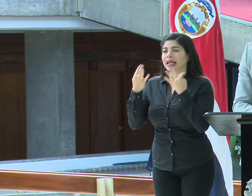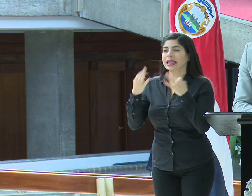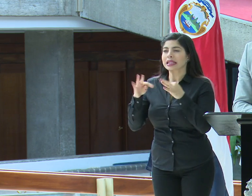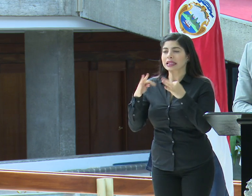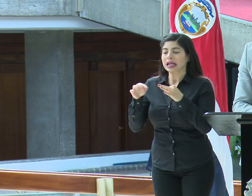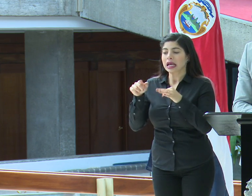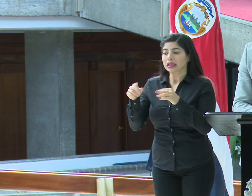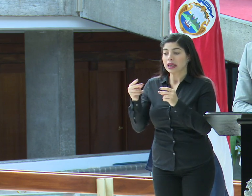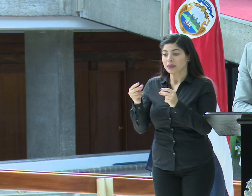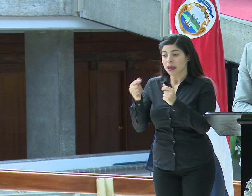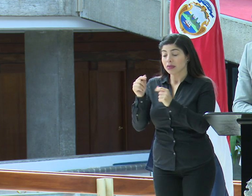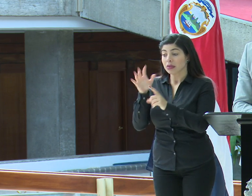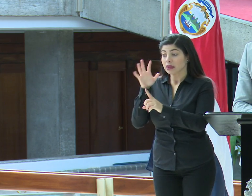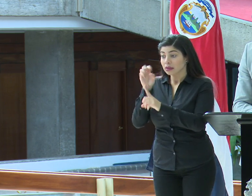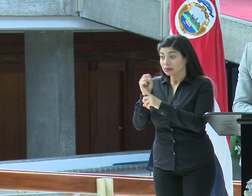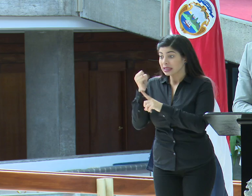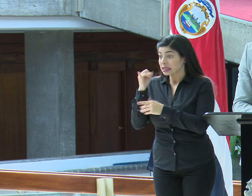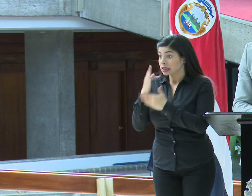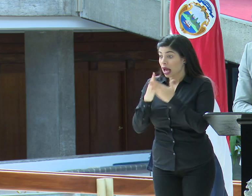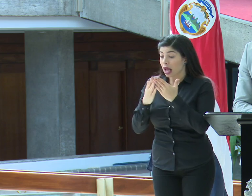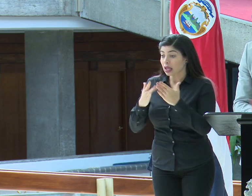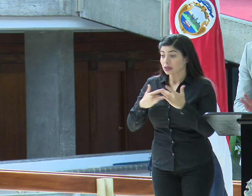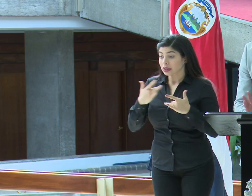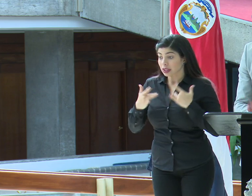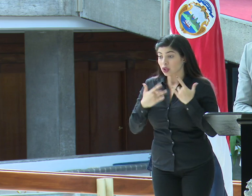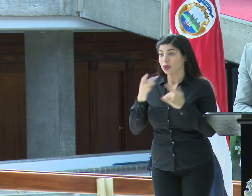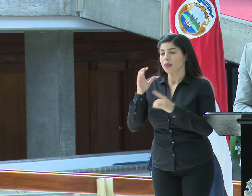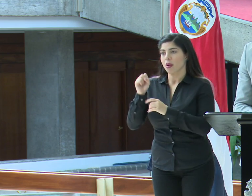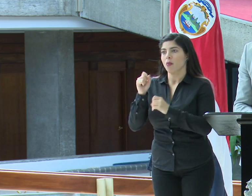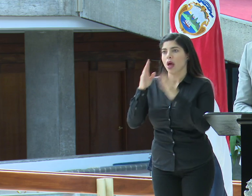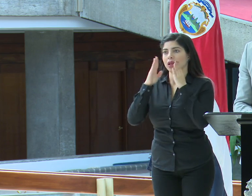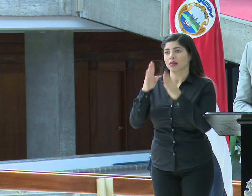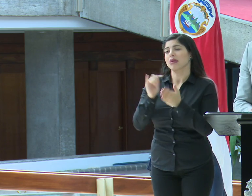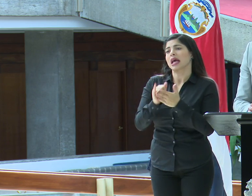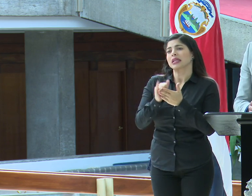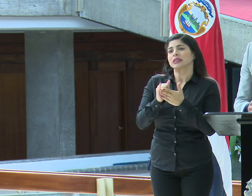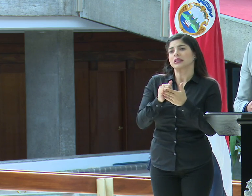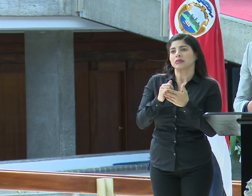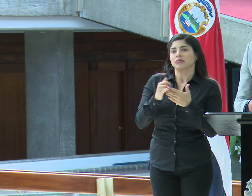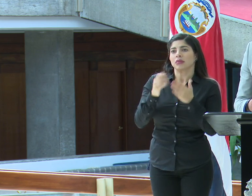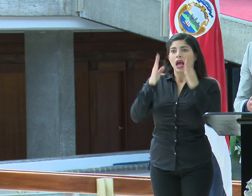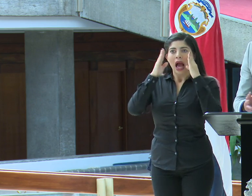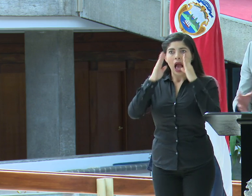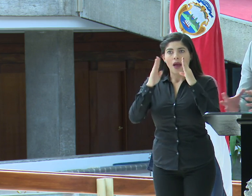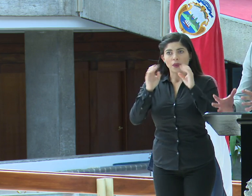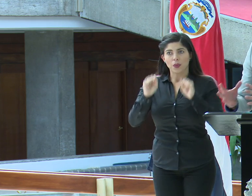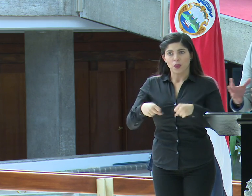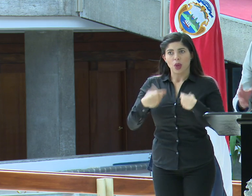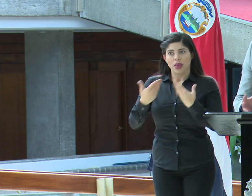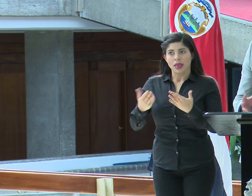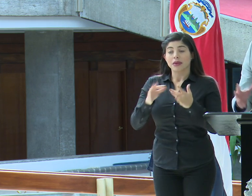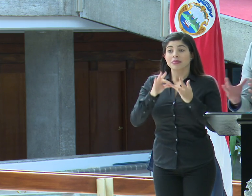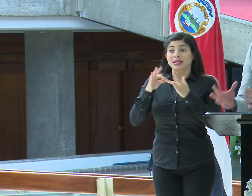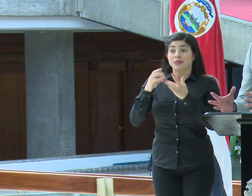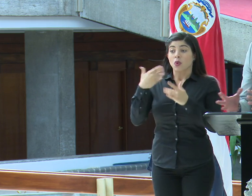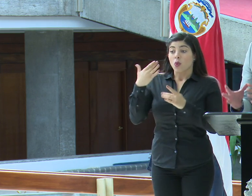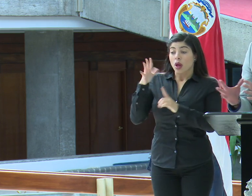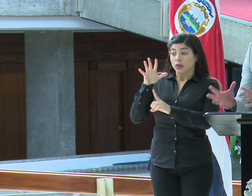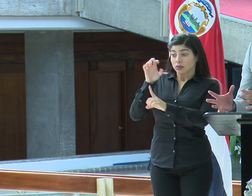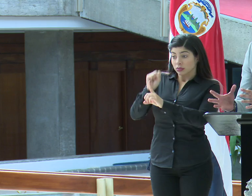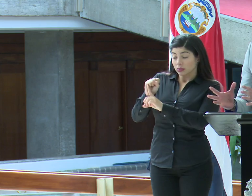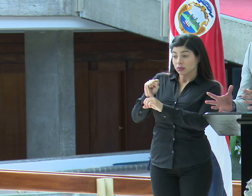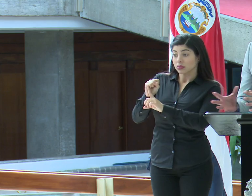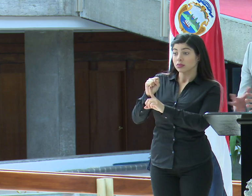derivarlos lo más pronto posible cuando tengan síntomas. Y en realidad esa es la atención que se les puede dar, sobre todo cuando son captados a